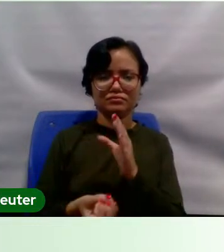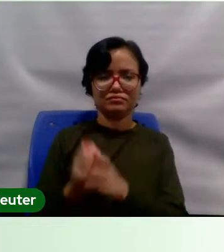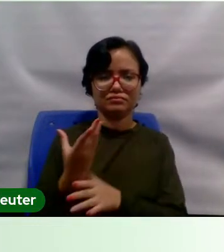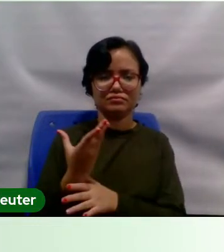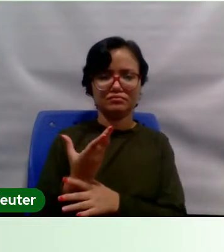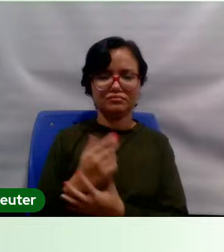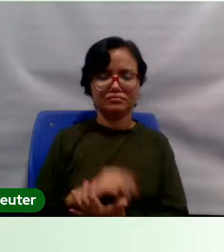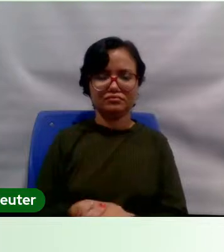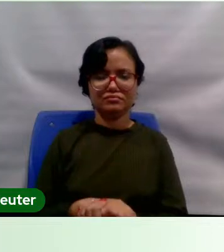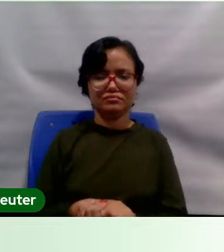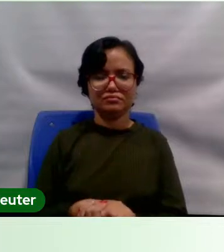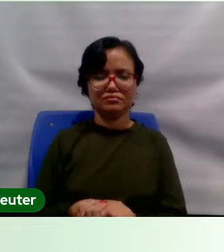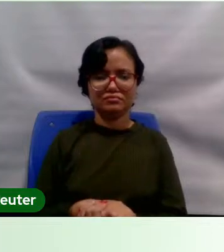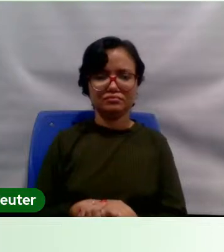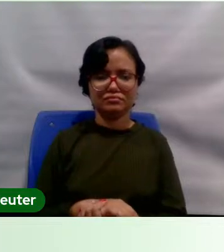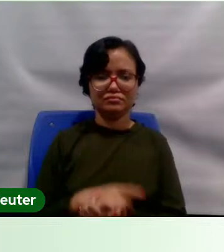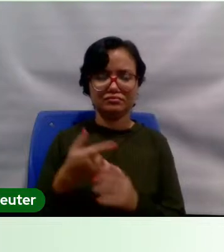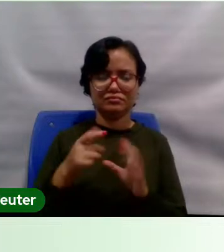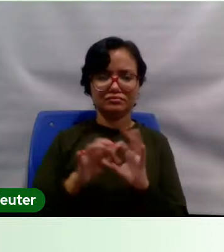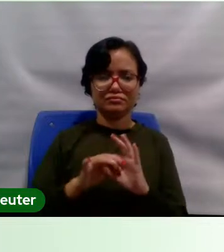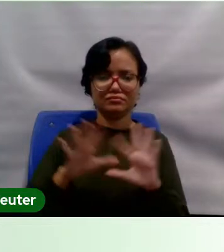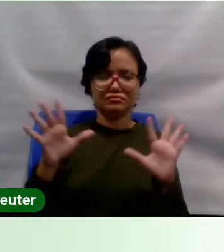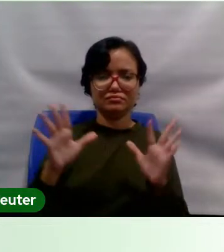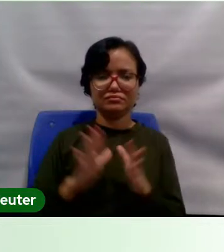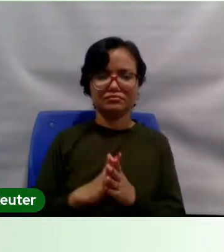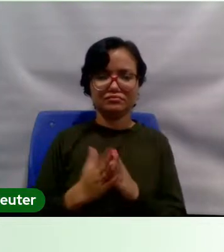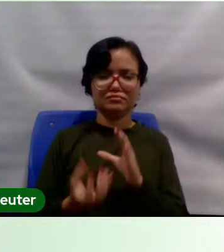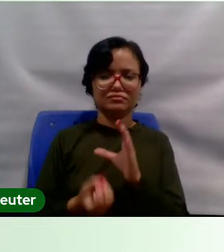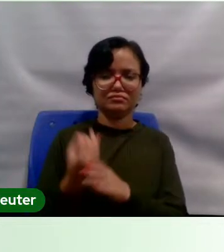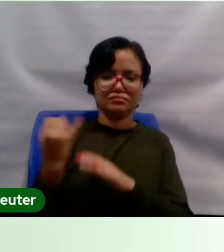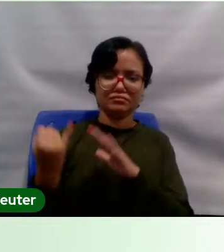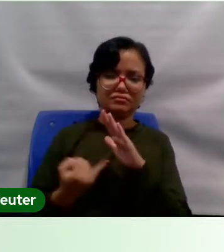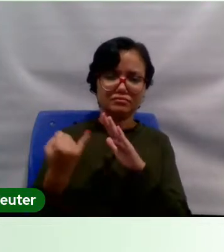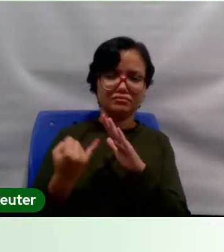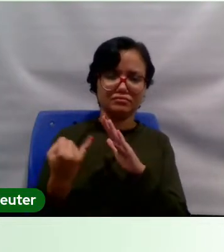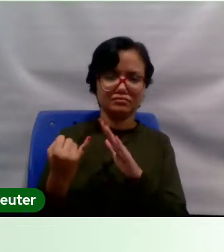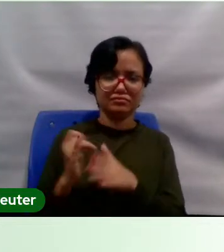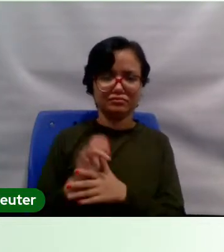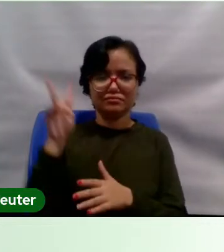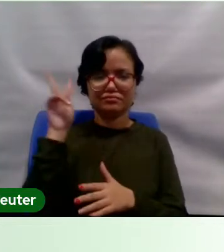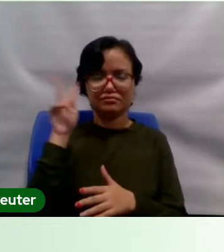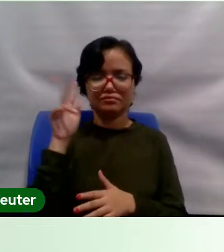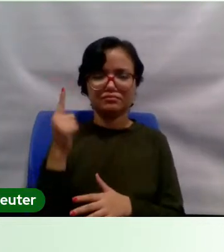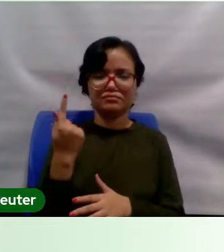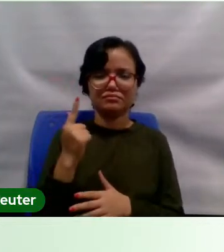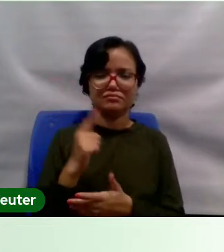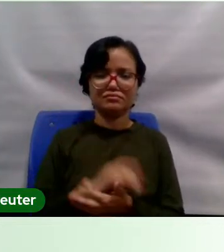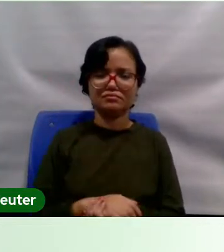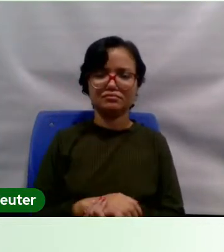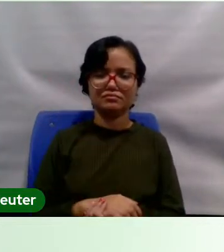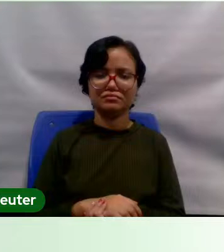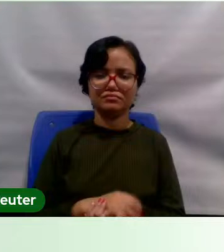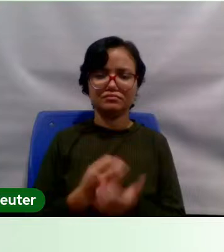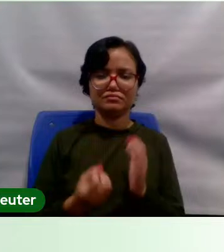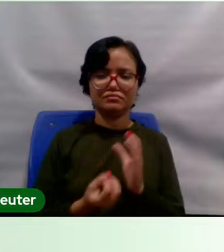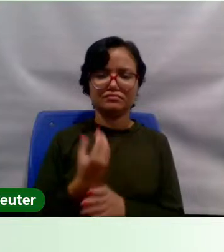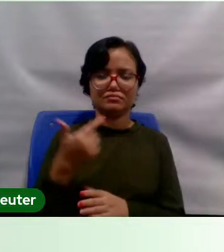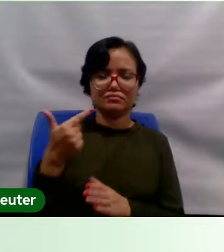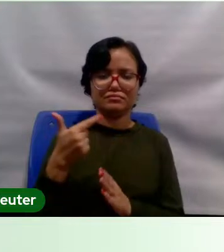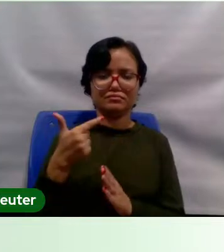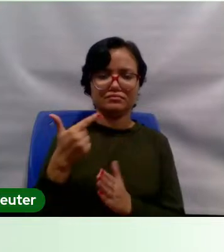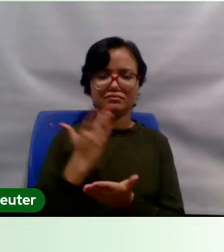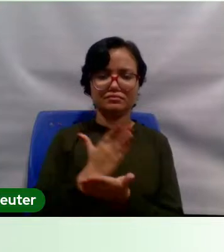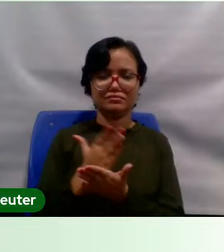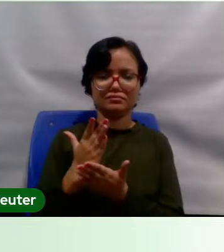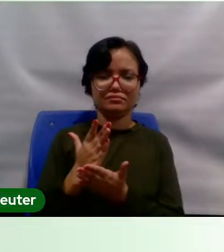após a independência, a criação do Instituto Histórico do Geográfico, a criação na segunda metade das